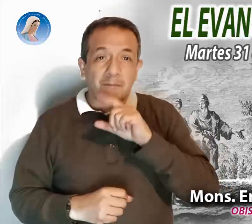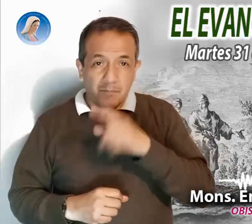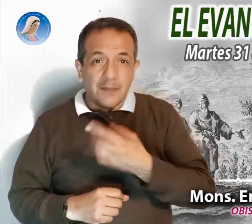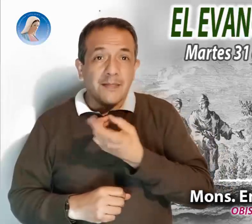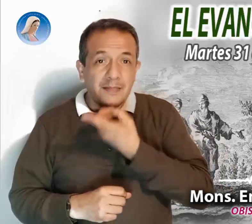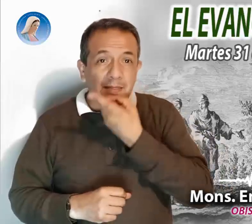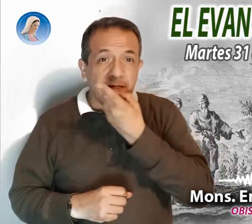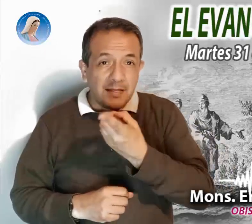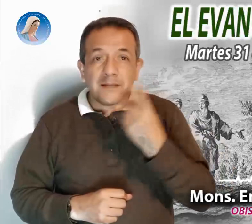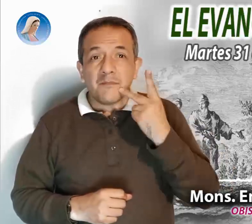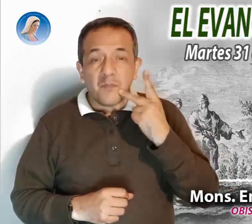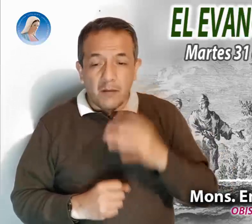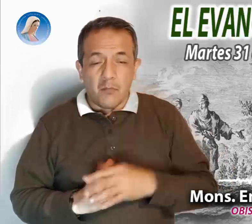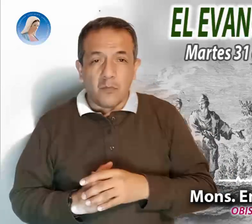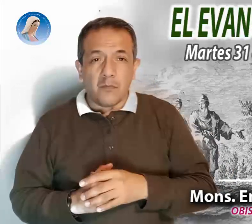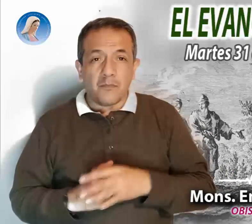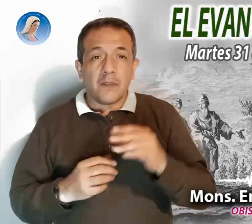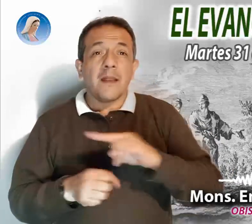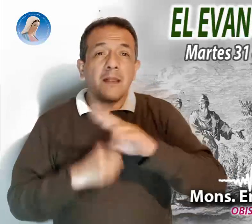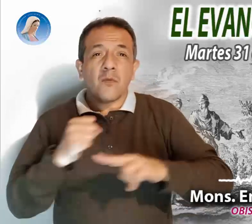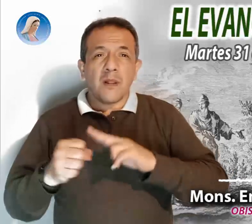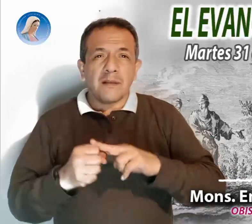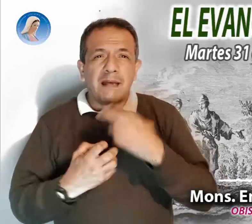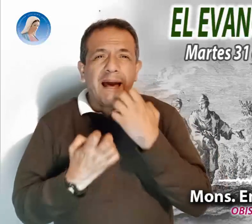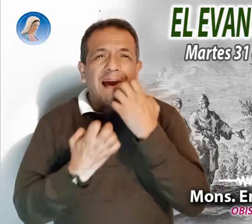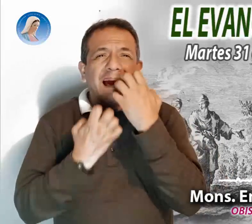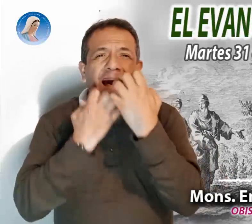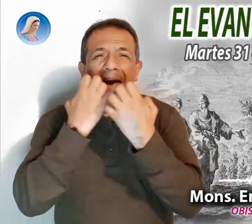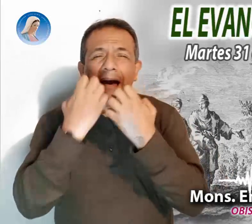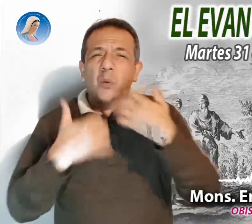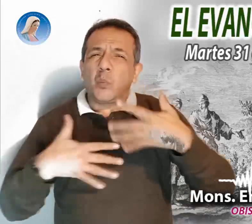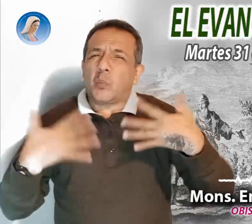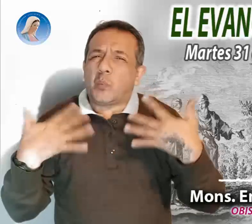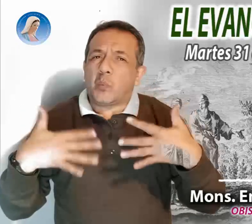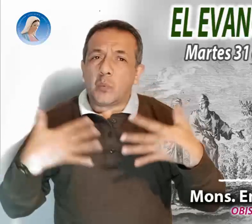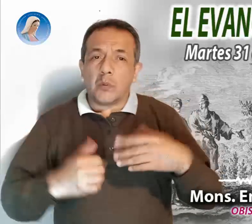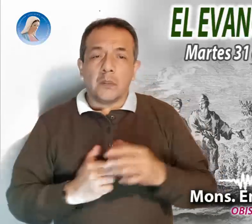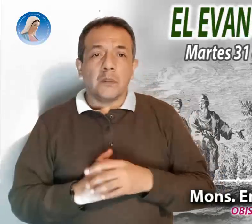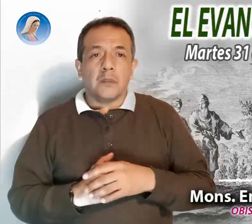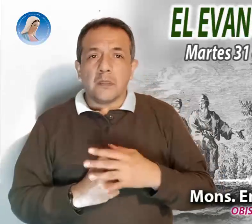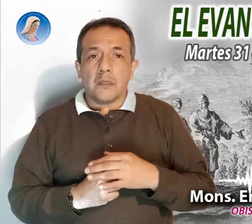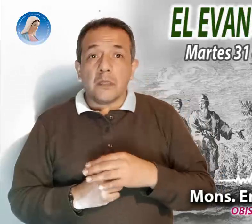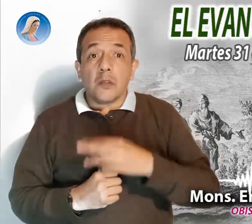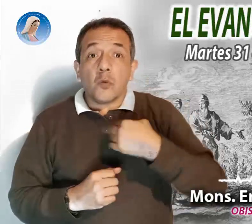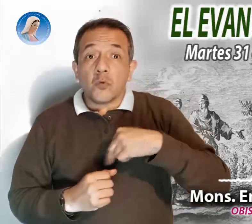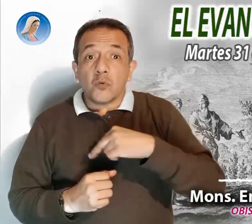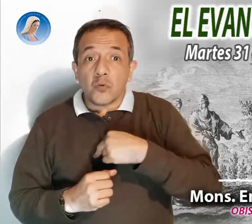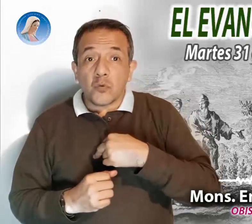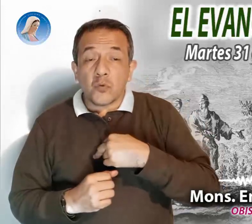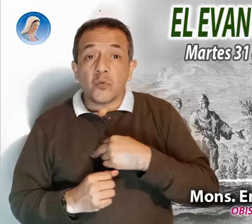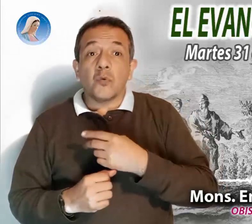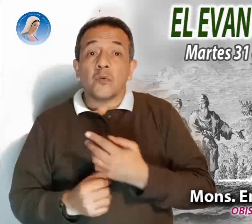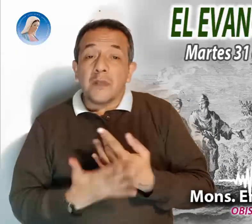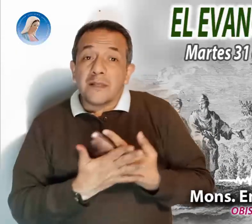con fuertes dolores. Estamos destruyendo la naturaleza, pero nos alienta a que todavía tengamos